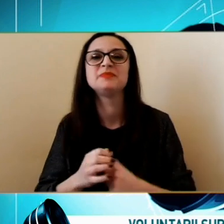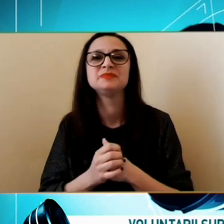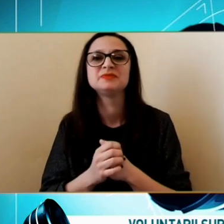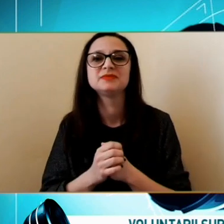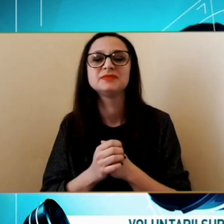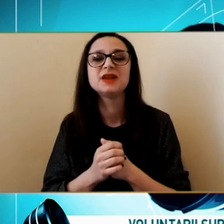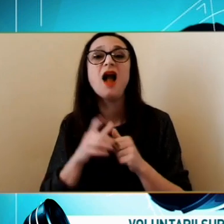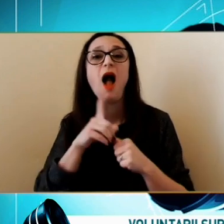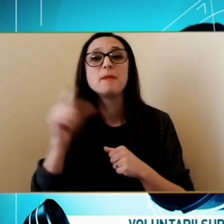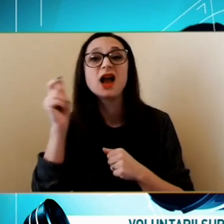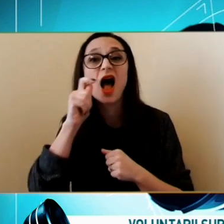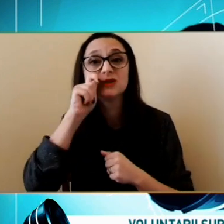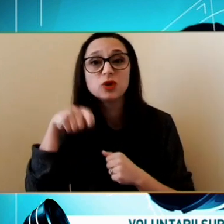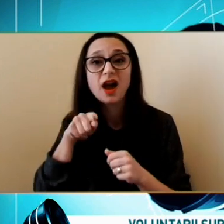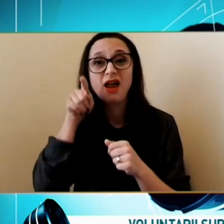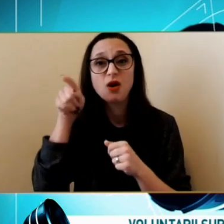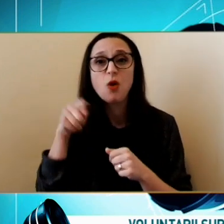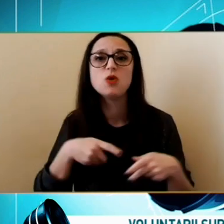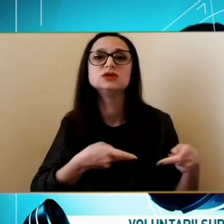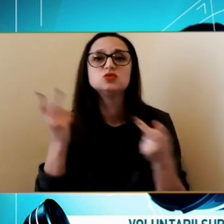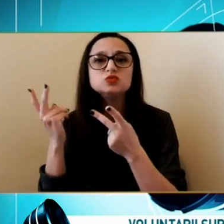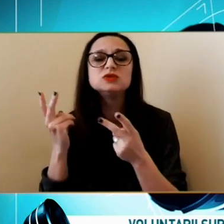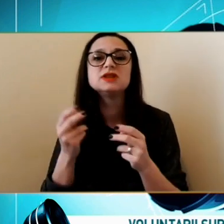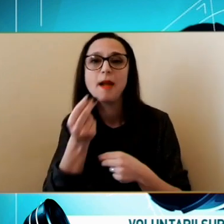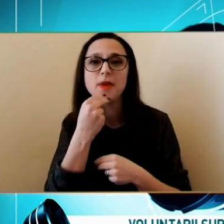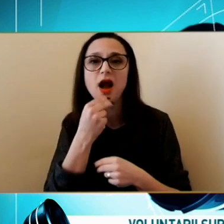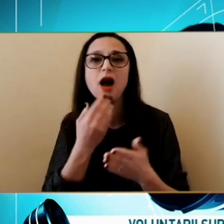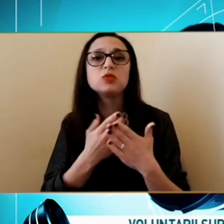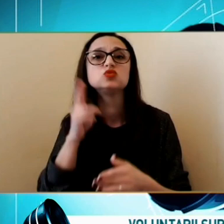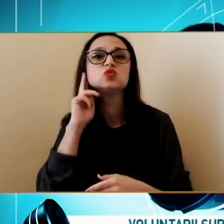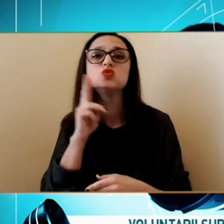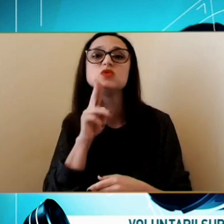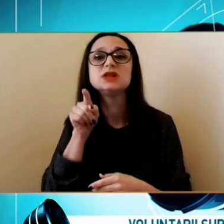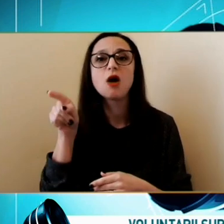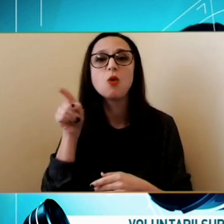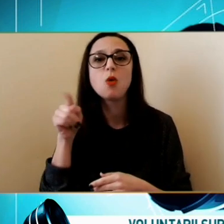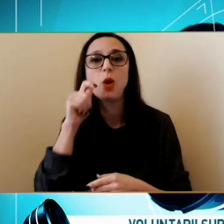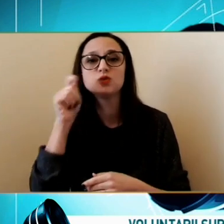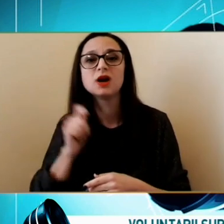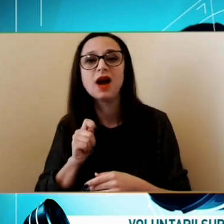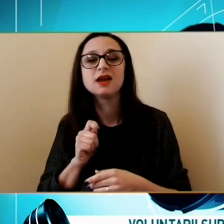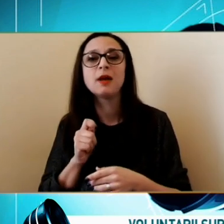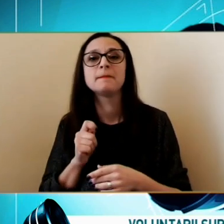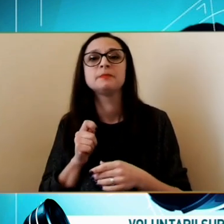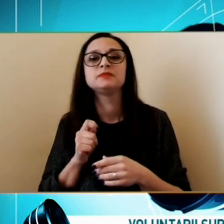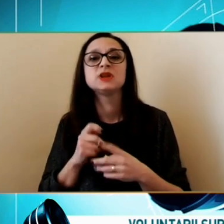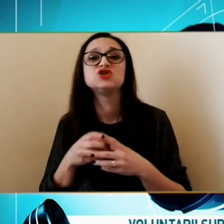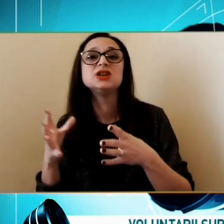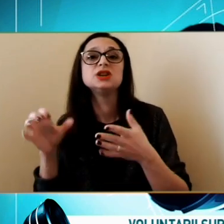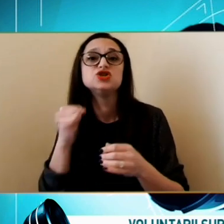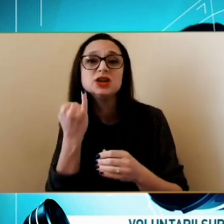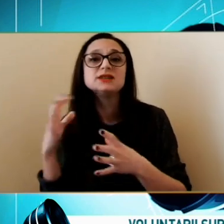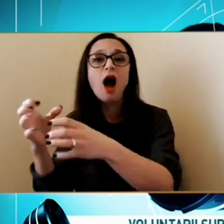plecat în Ucraina Să ducă de mâncare La surzii De acolo Și să îi aducă Pe cei care vor să